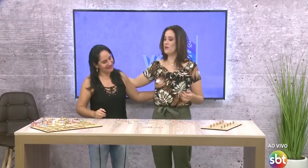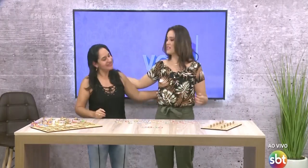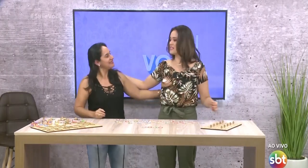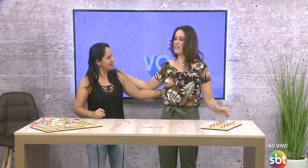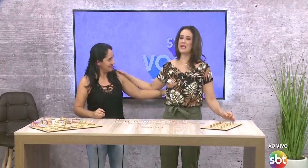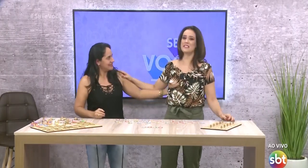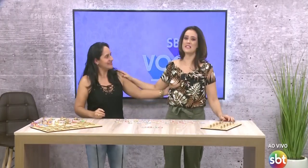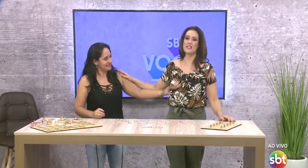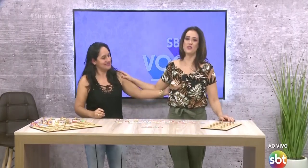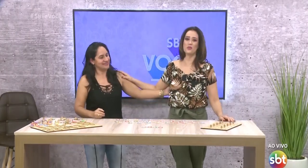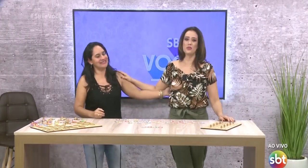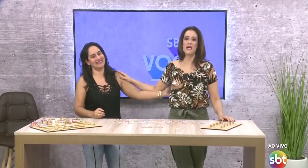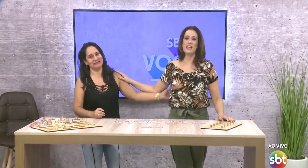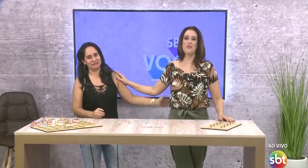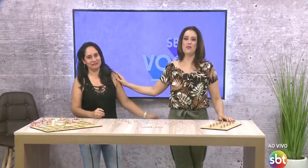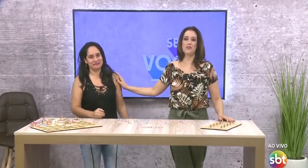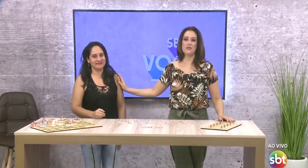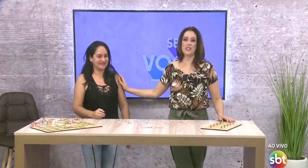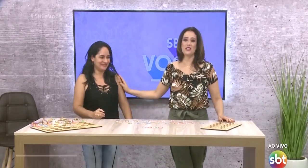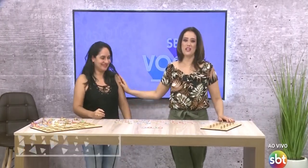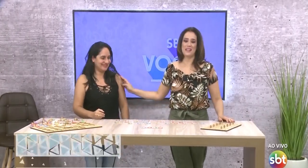vai conhecer as crianças aqui junto. Tá. E eu volto já, já.